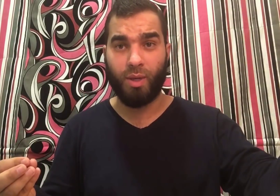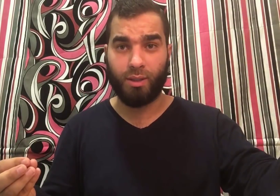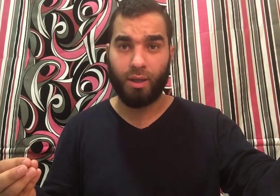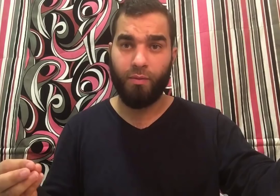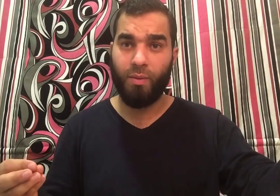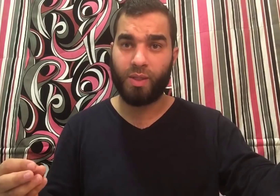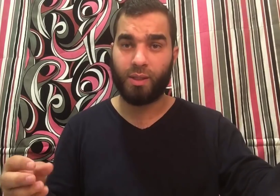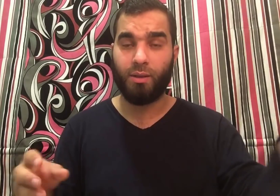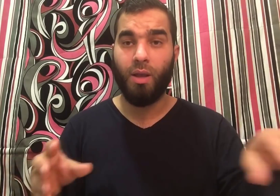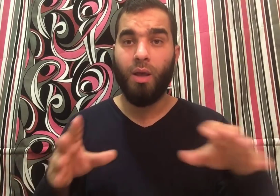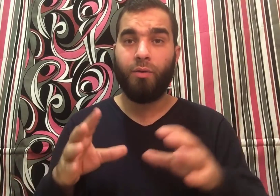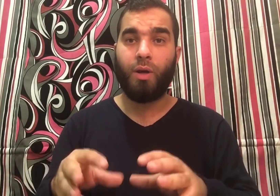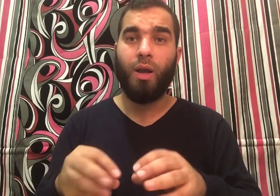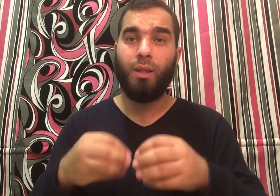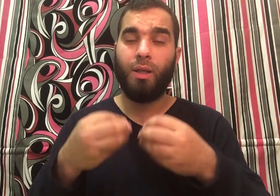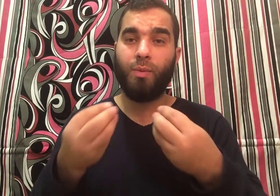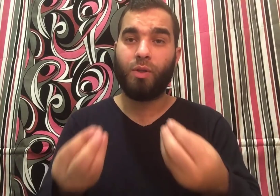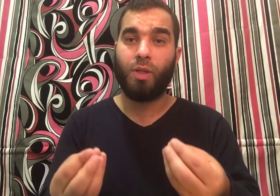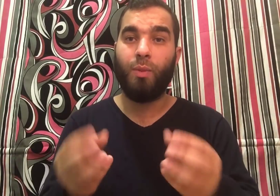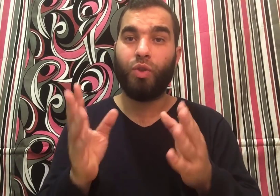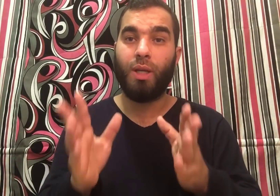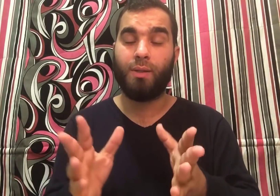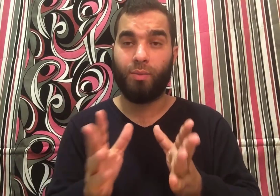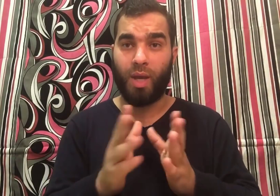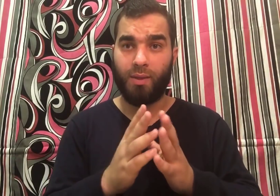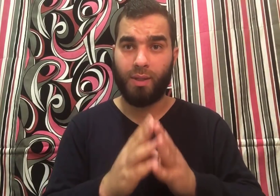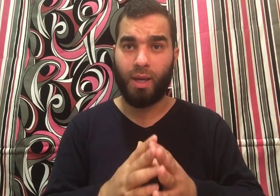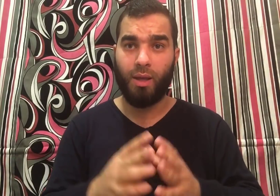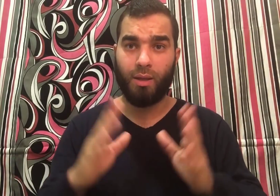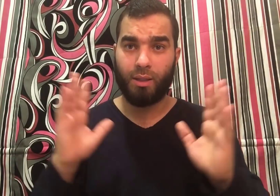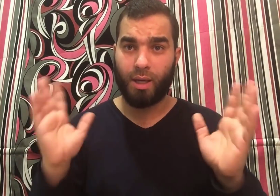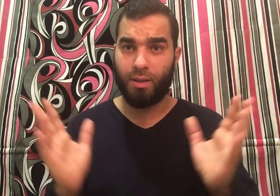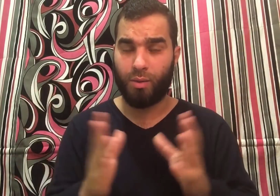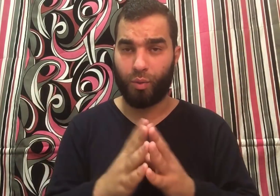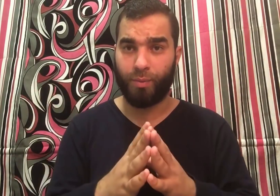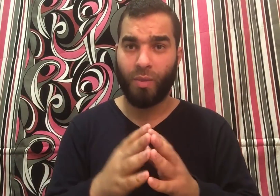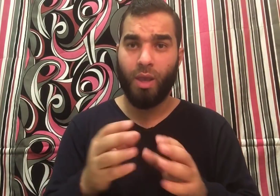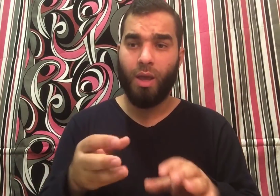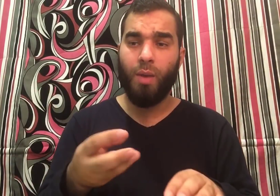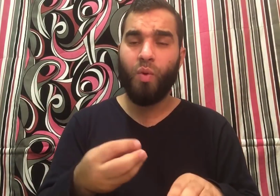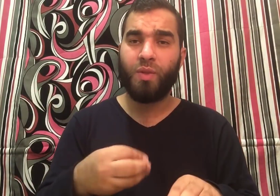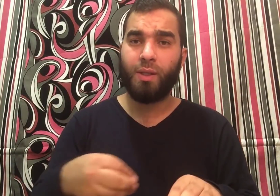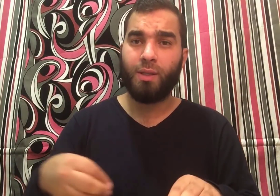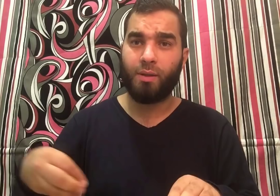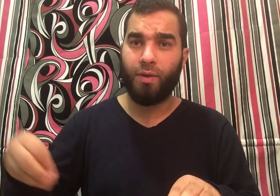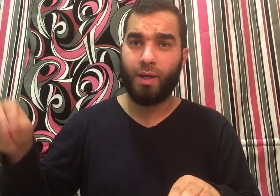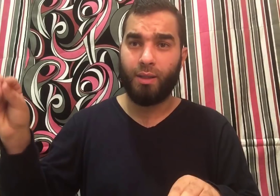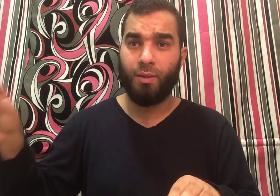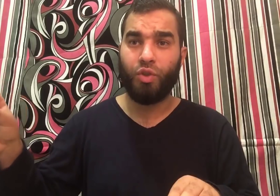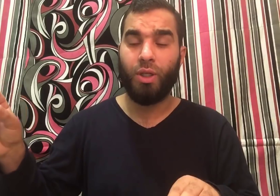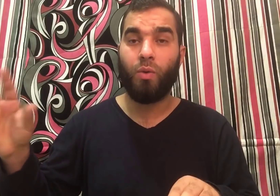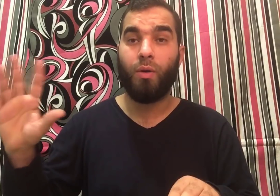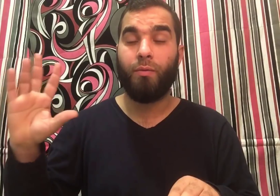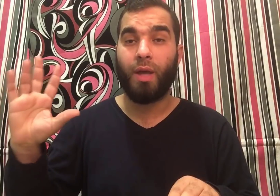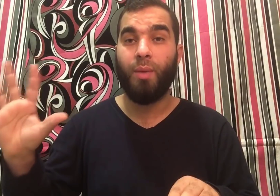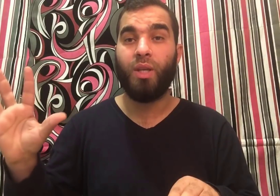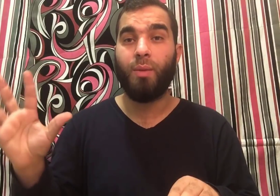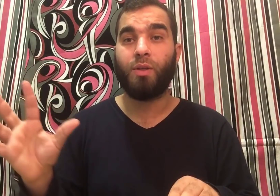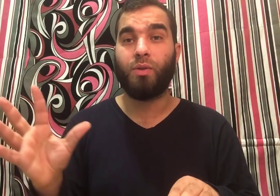معتكف في المسجد فراحت للنبي صلى الله وسلم وجلست معا سيعة يتحدثون المهم السيدة الصفية جاءت تمشي فقام النبي صلى